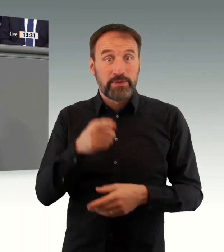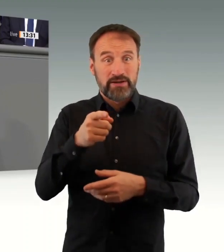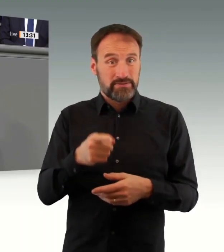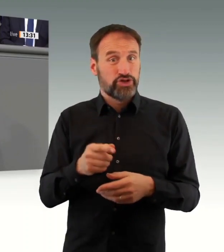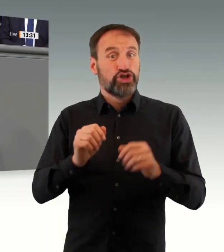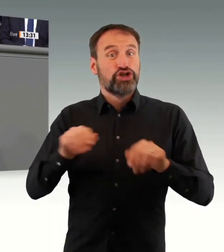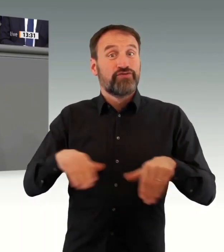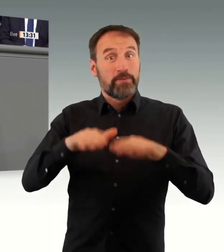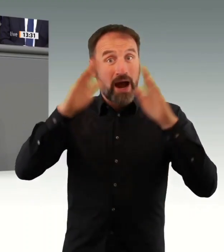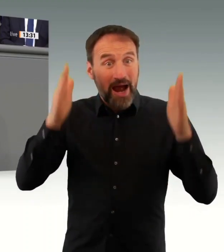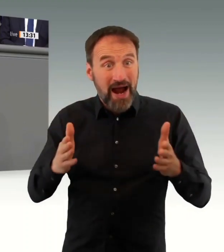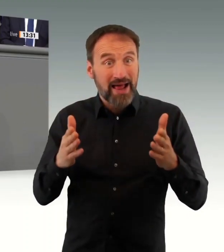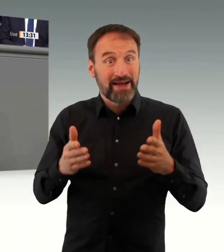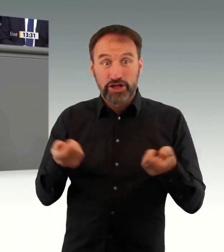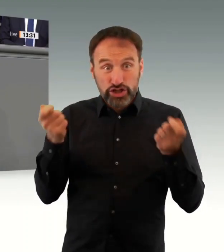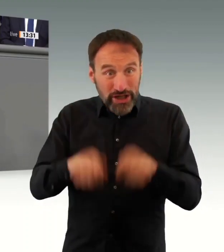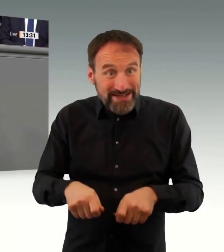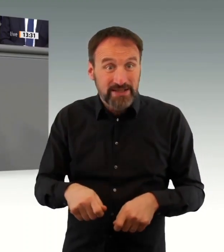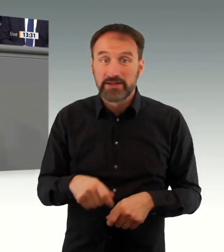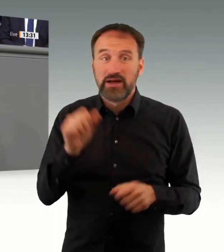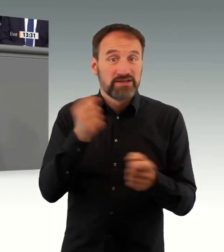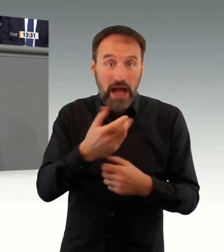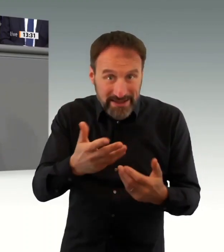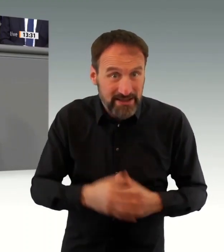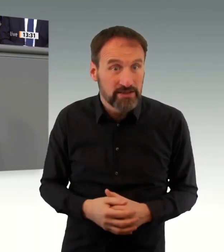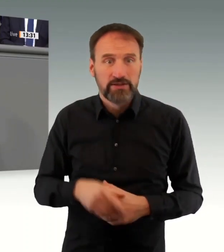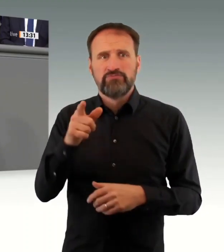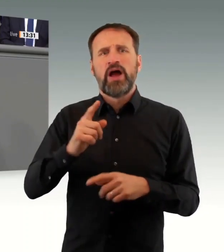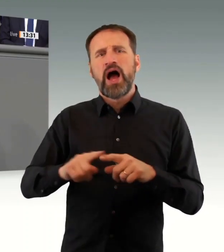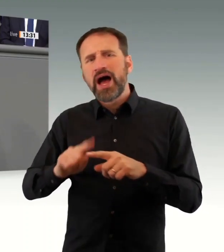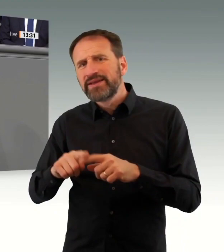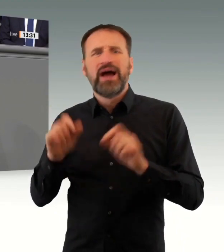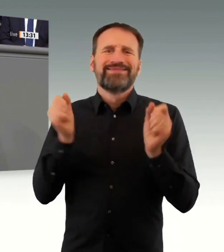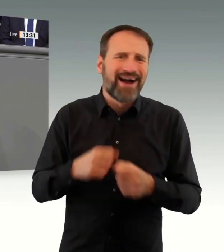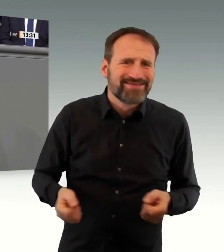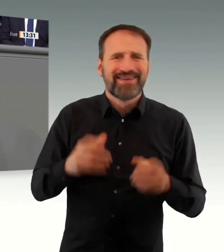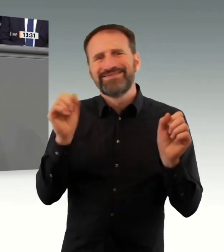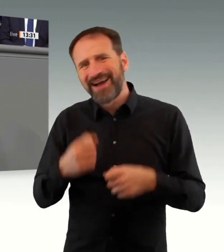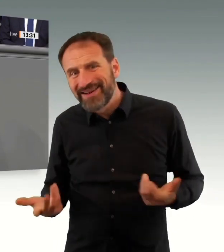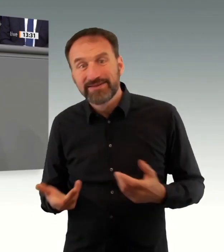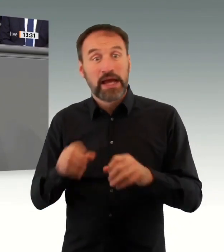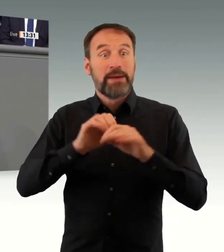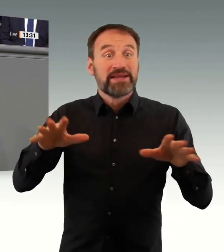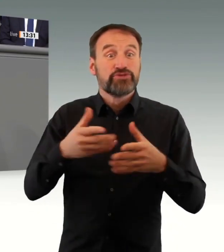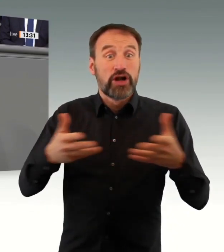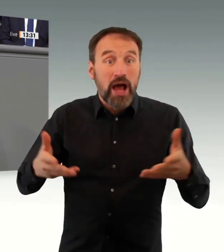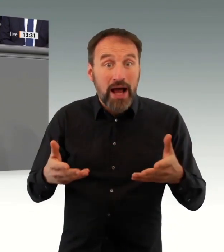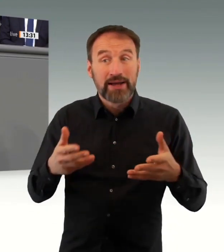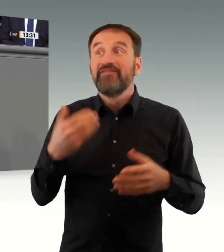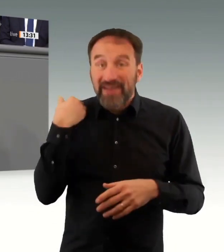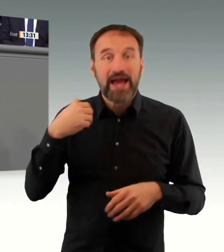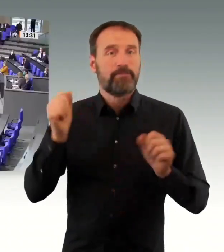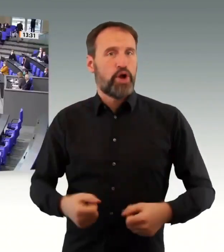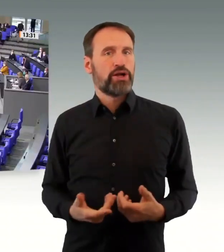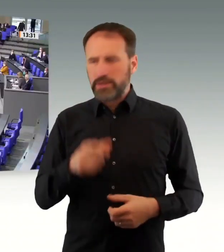Das ist nicht in Ordnung. Herr Lutschak, ich habe noch eine weitere Frage aus der AfD-Fraktion, der Herr Sichert. Lassen Sie die zu. Nein,